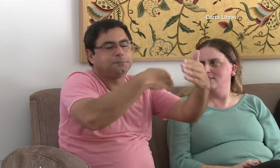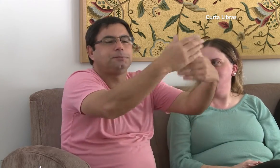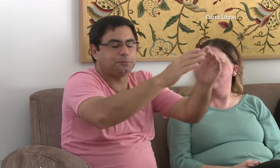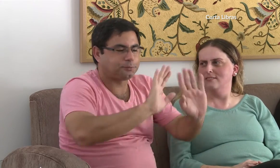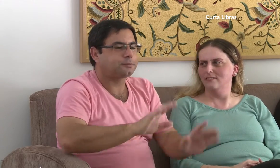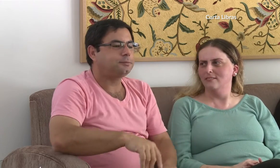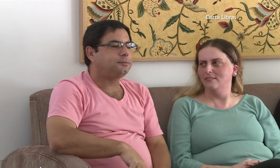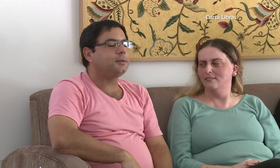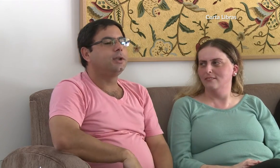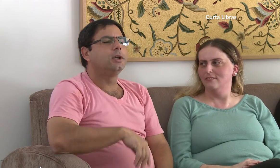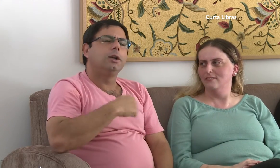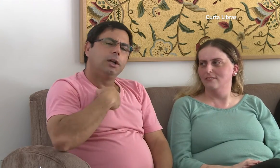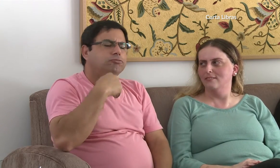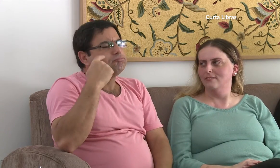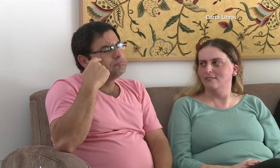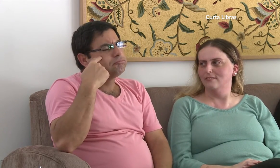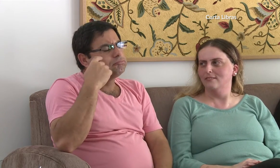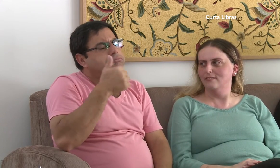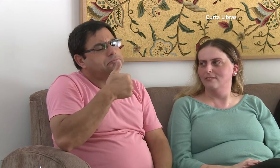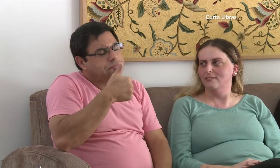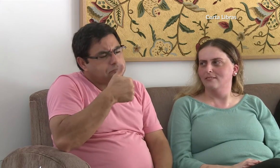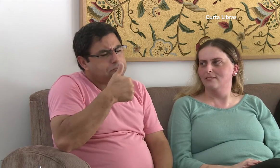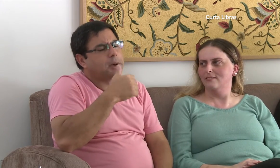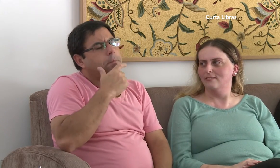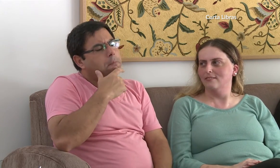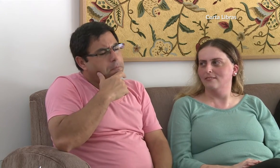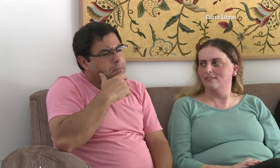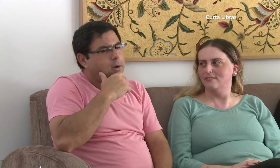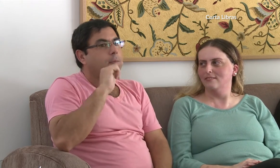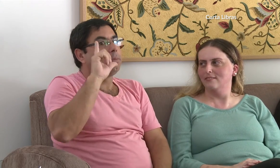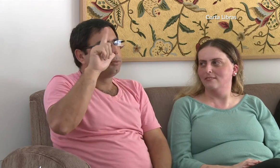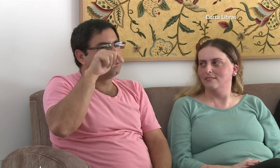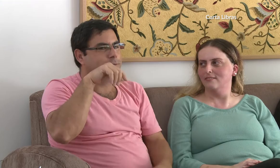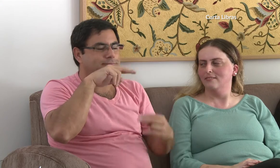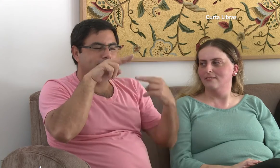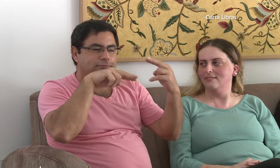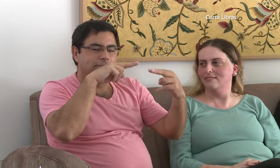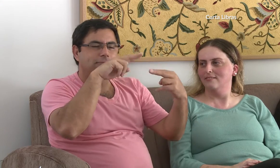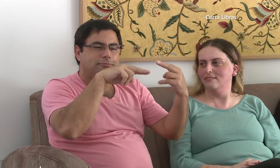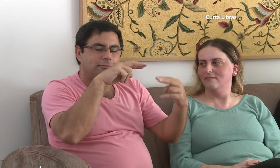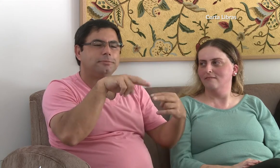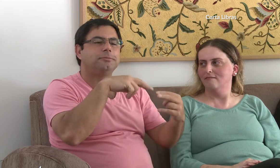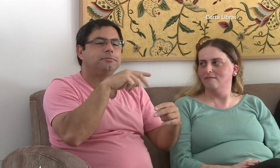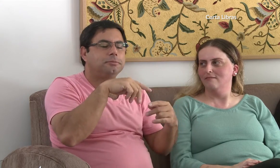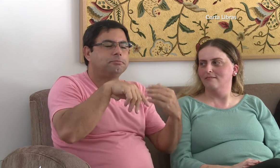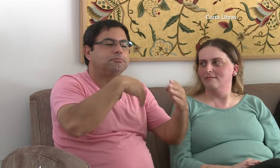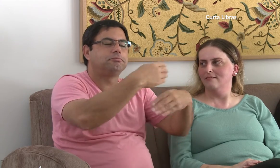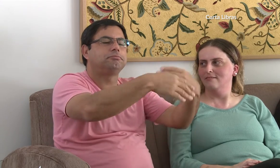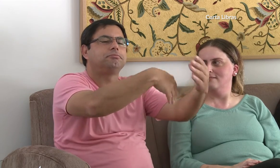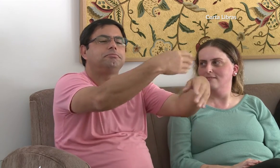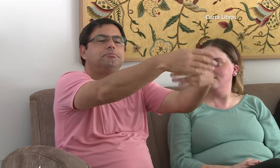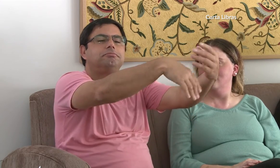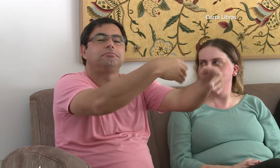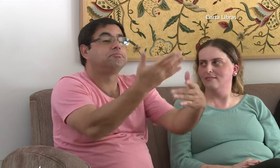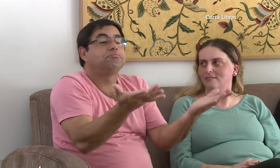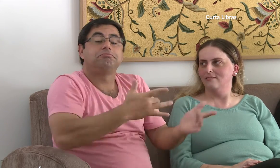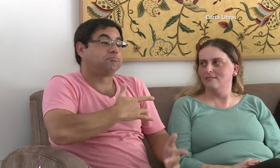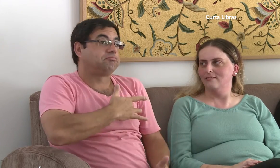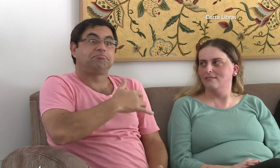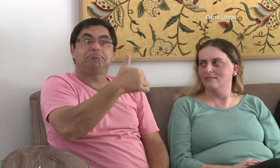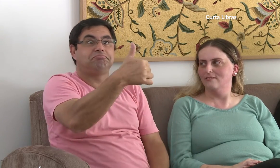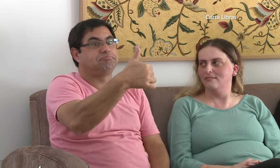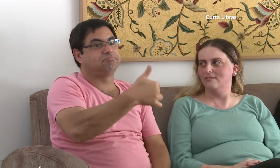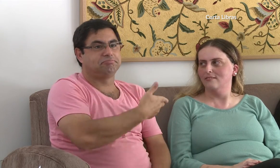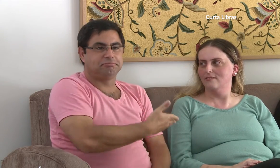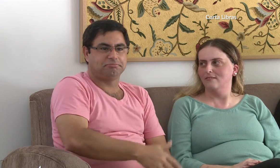A Maitê passou a frequentar a escola Cosa. Ela estava tendo aula de Libras com a professora Sônia e aí ela aprendeu muito. Então, eu pensei. Que legal